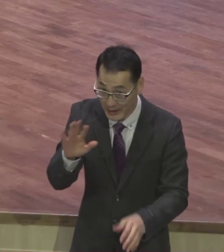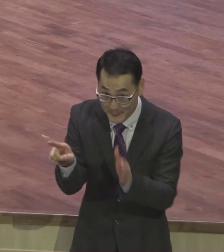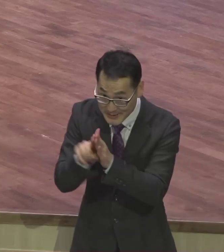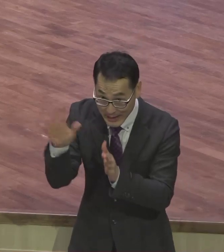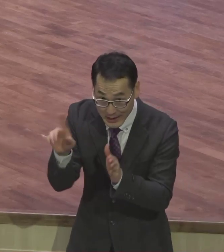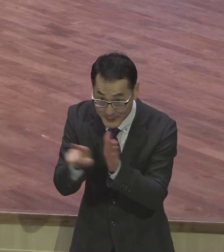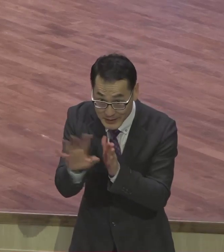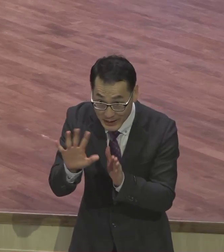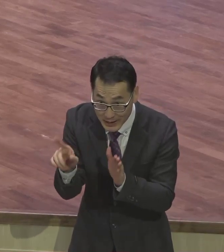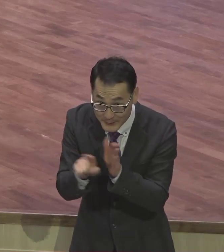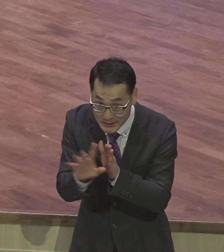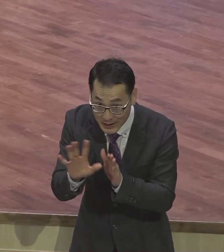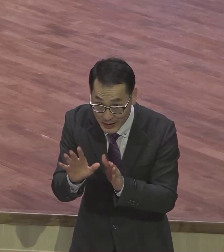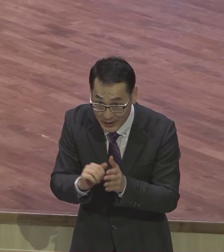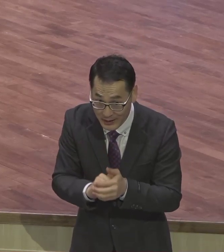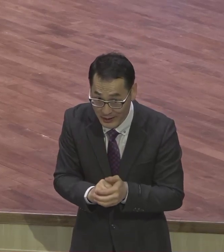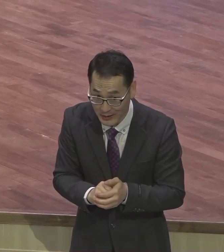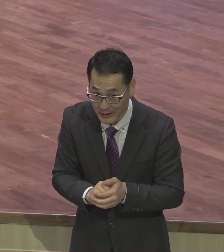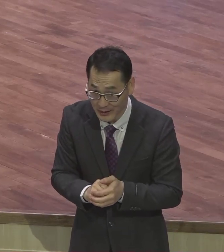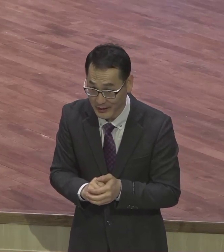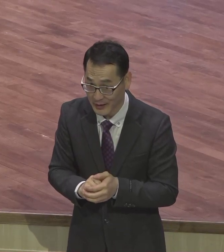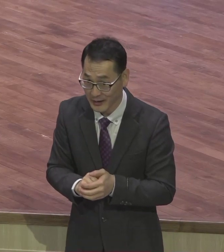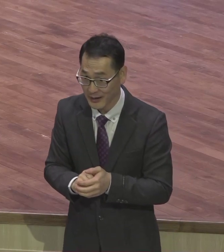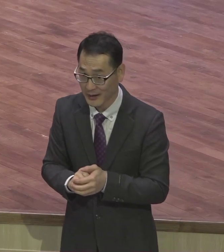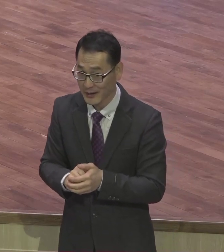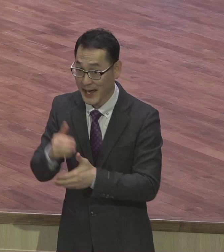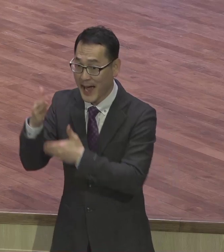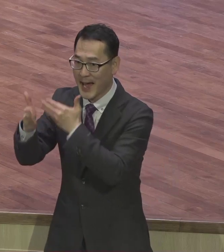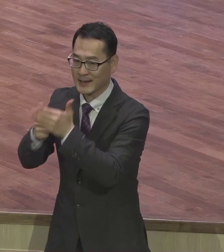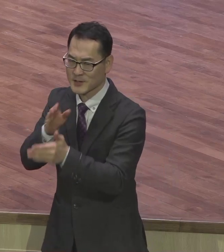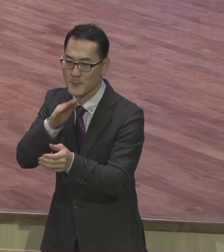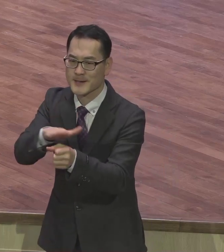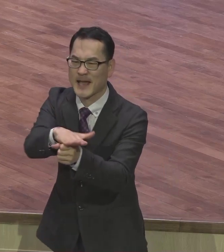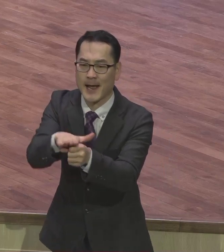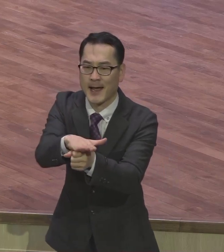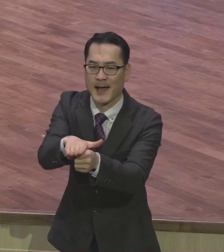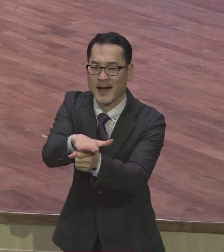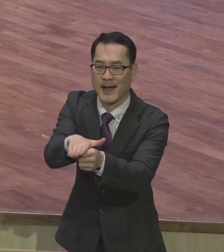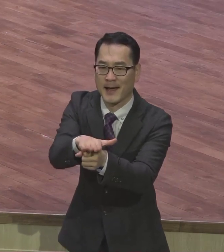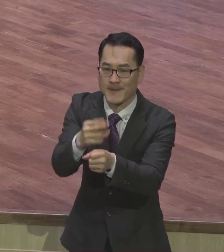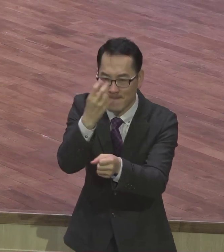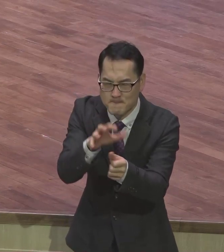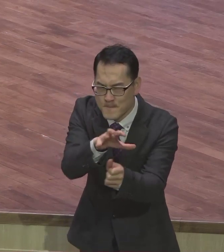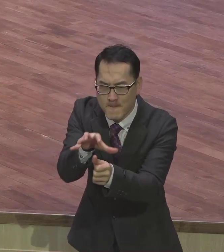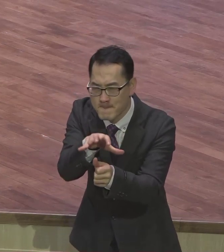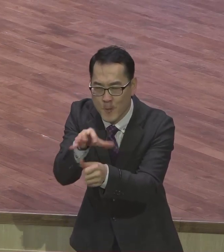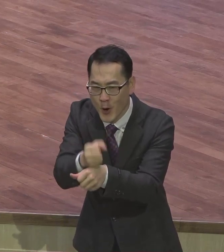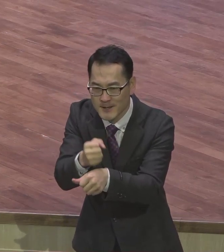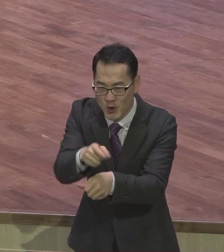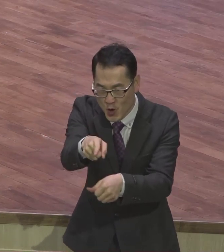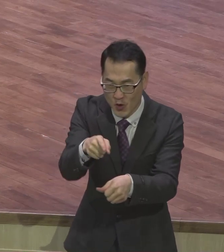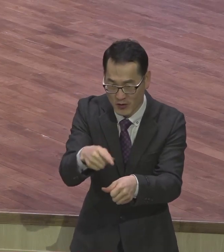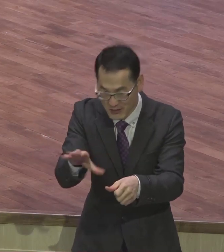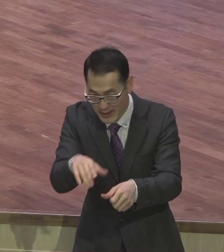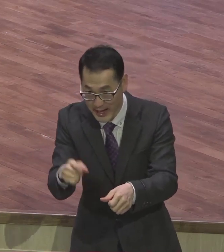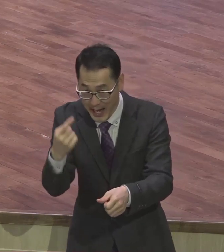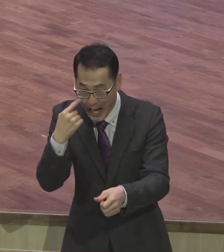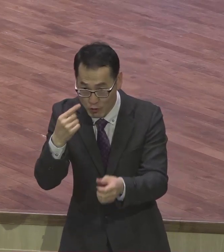사랑하고 세밀하게 여러분을 간섭하시고 보호하시고 지키신다라는 사실을 여러분이